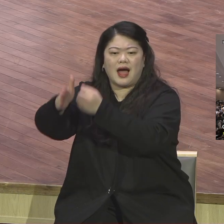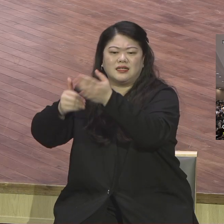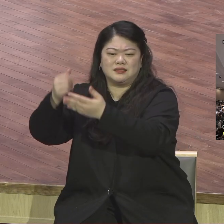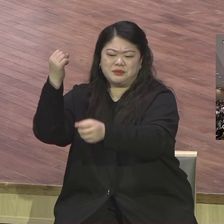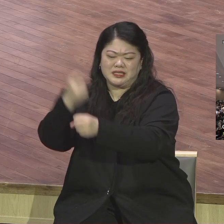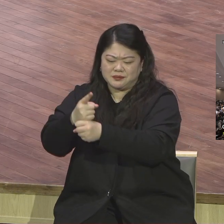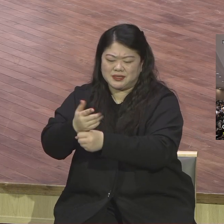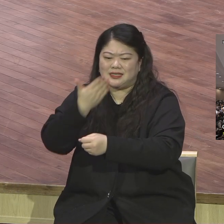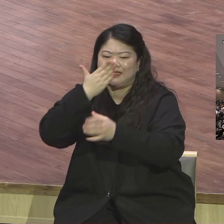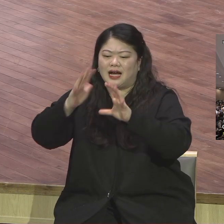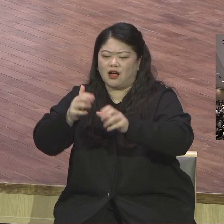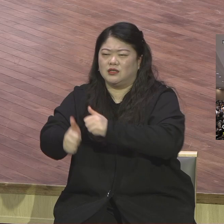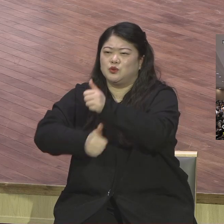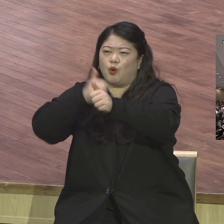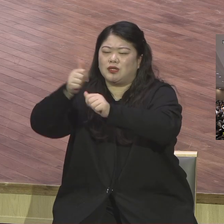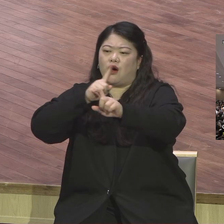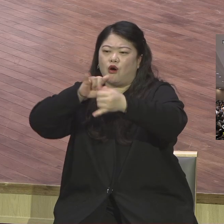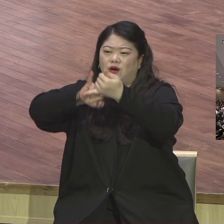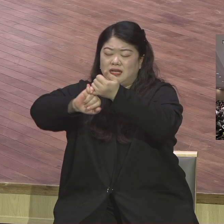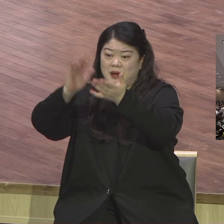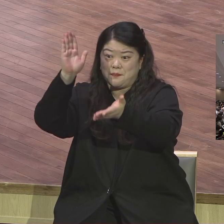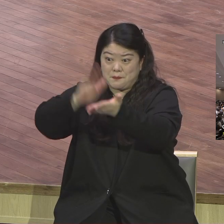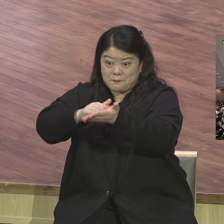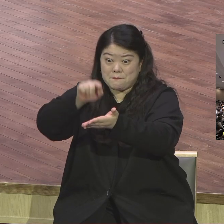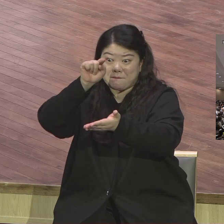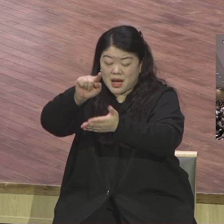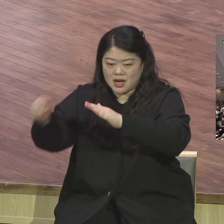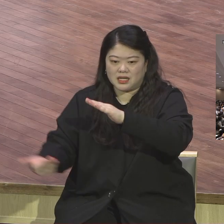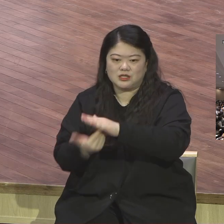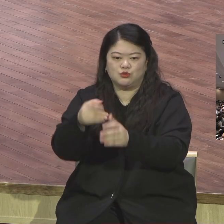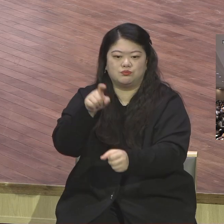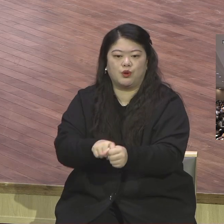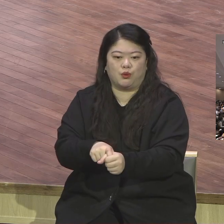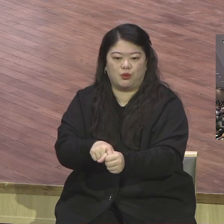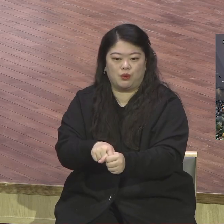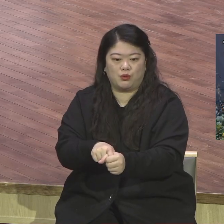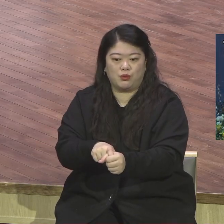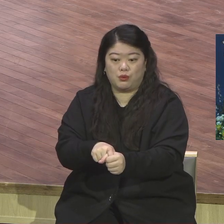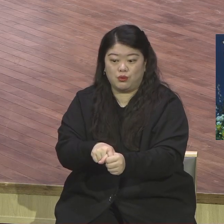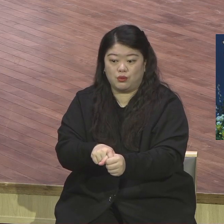올과 같이 이루려 하십니다 왜 주냐 은약 성취하라고